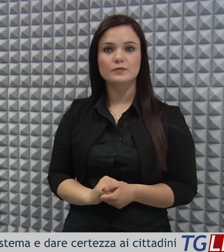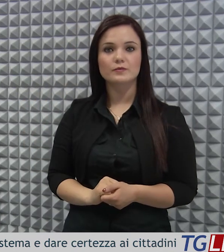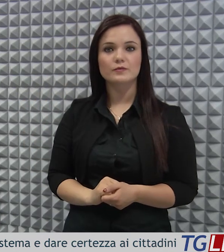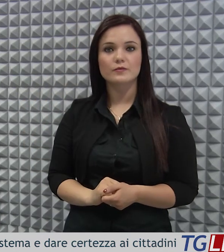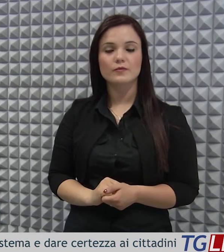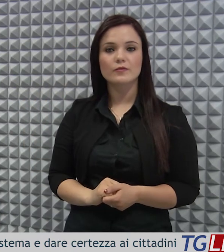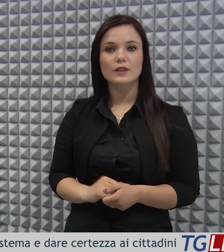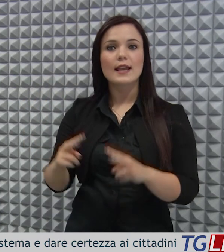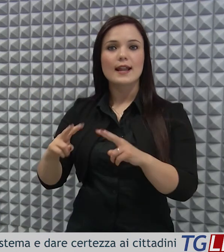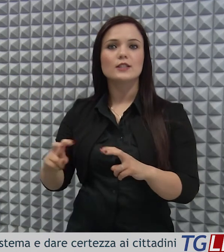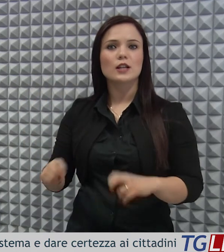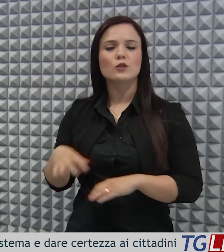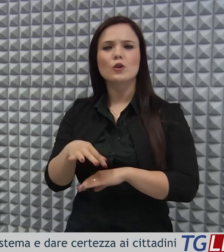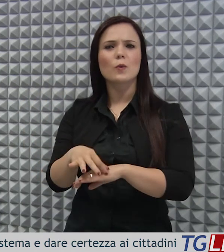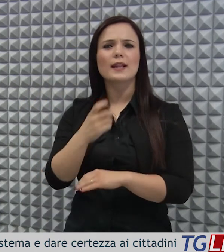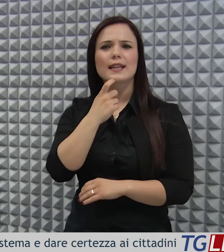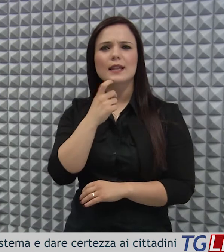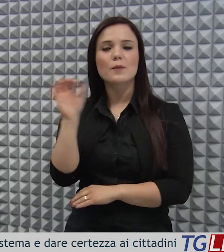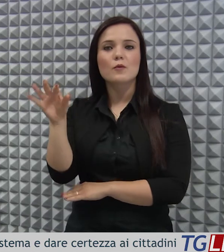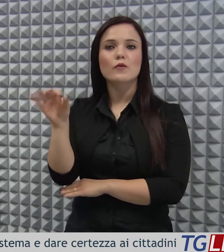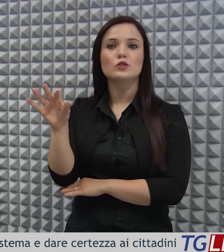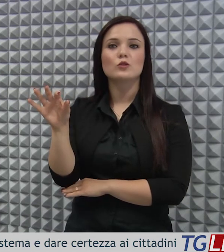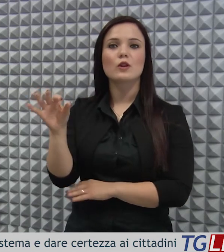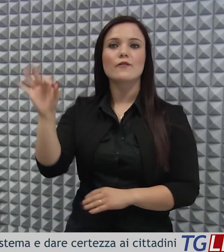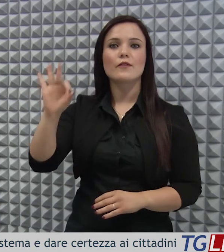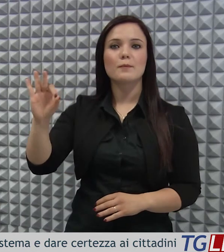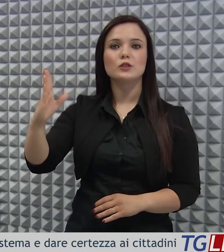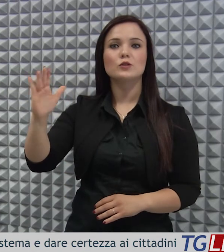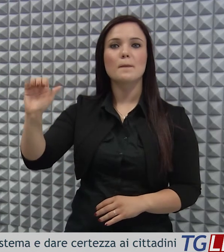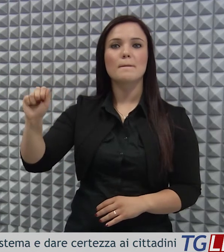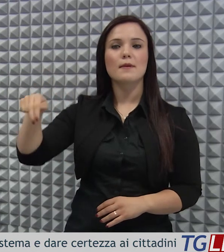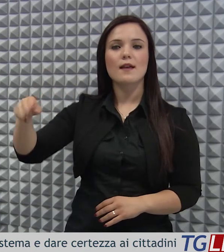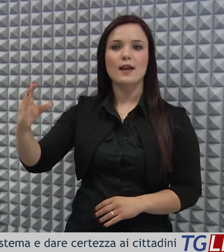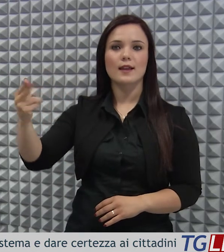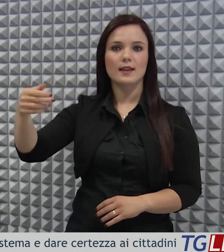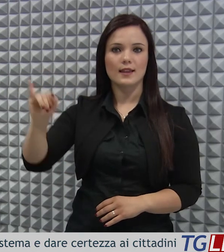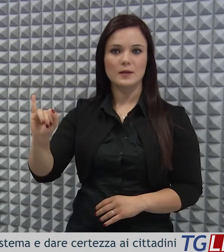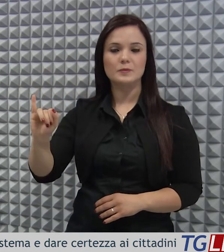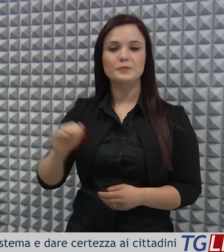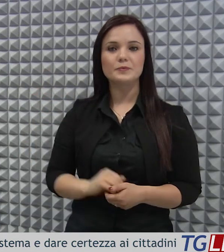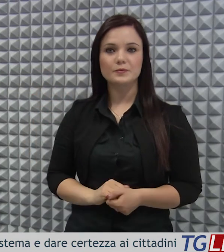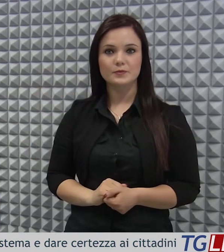e i ricercatori guidati dal professor Fabrizio Bianchi.